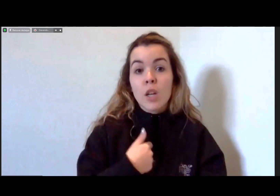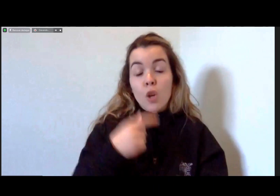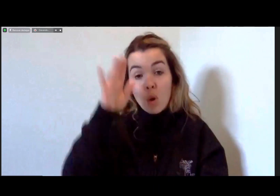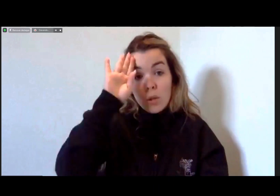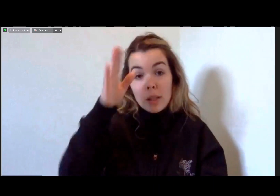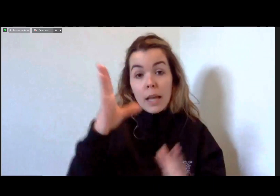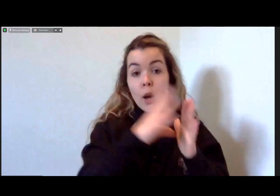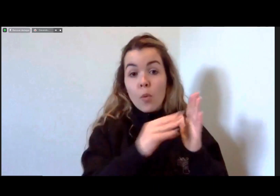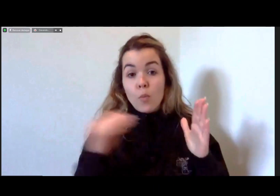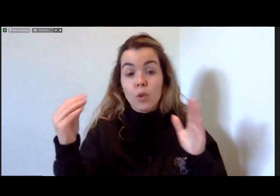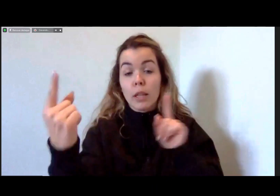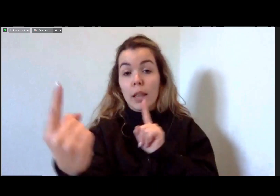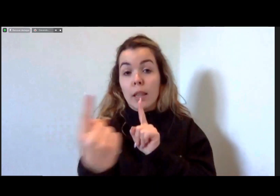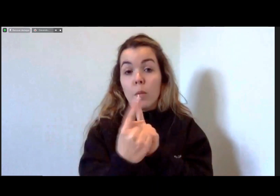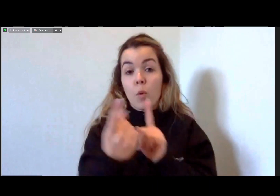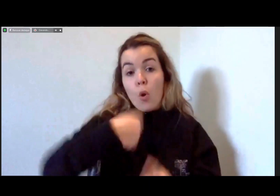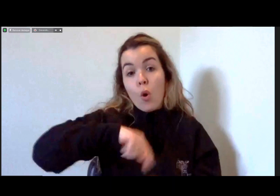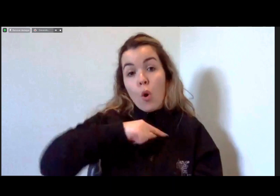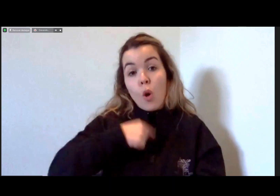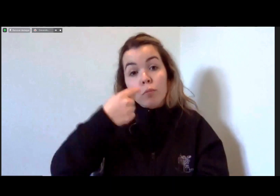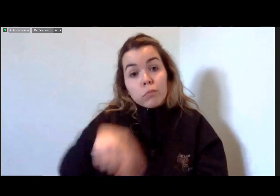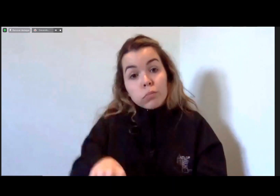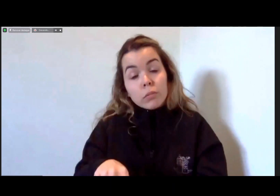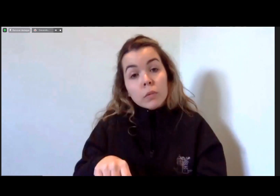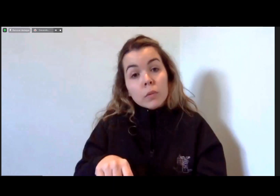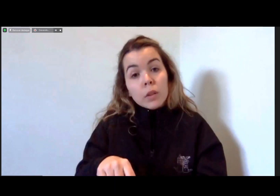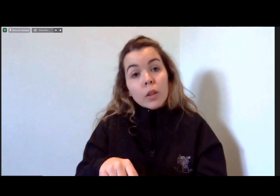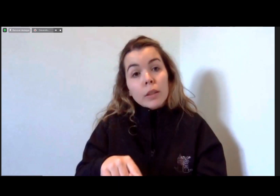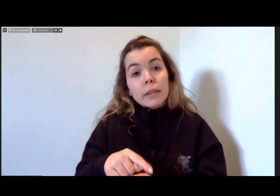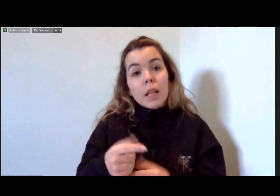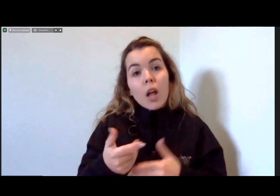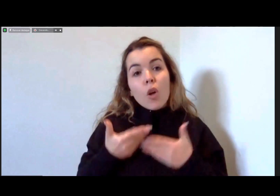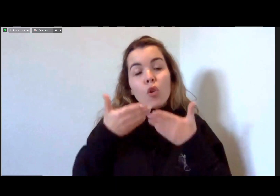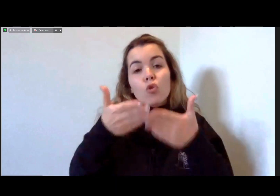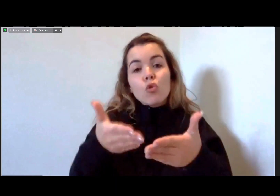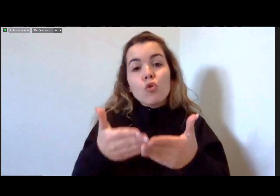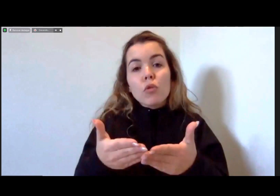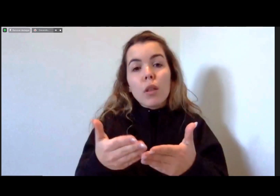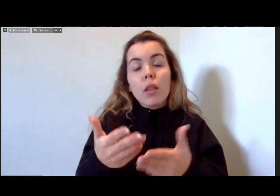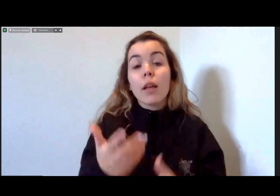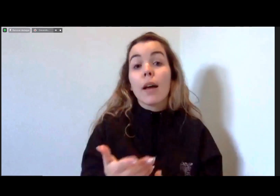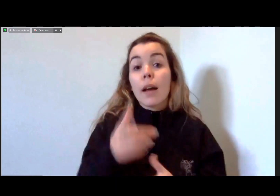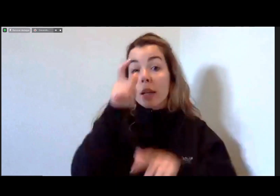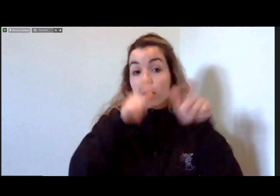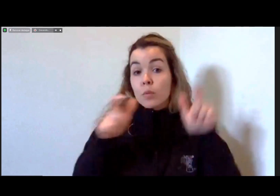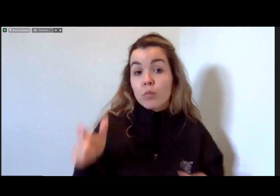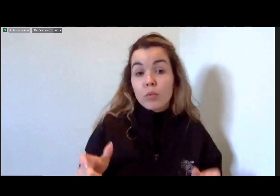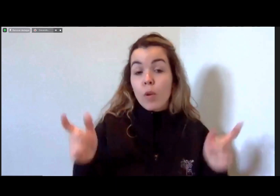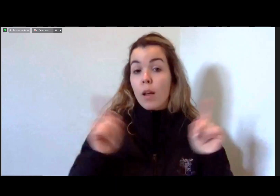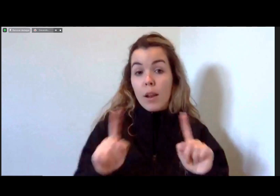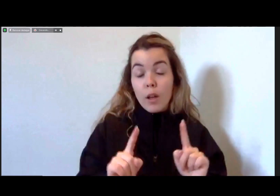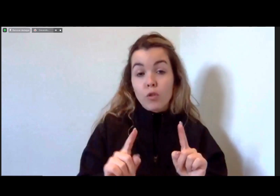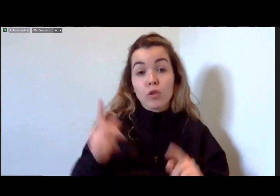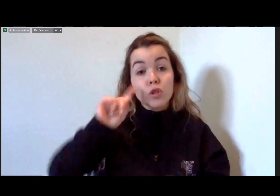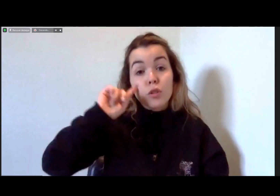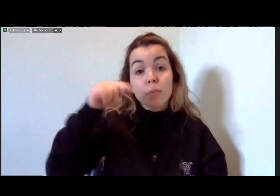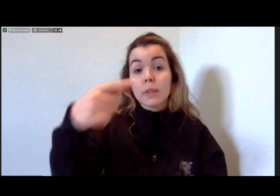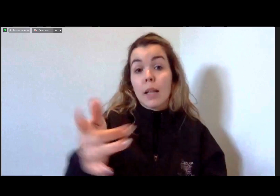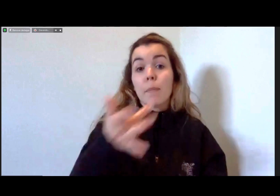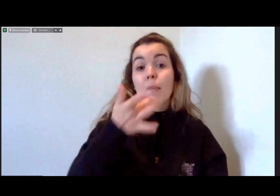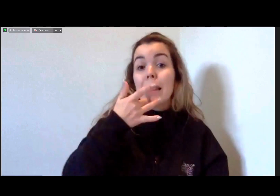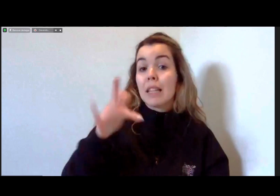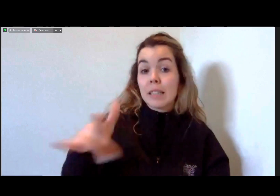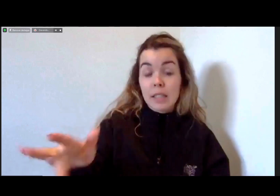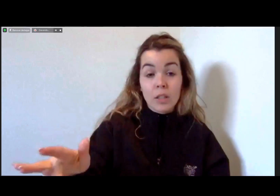atendimento que nós temos não serve o cidadão não serve o cidadão muito menos o cidadão migrante eu ano passado